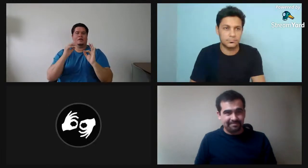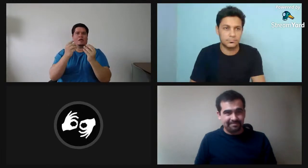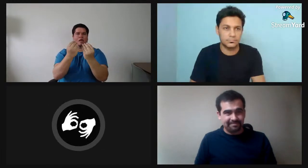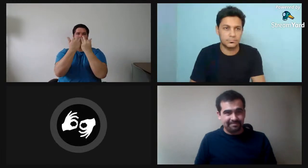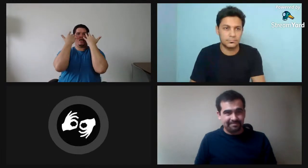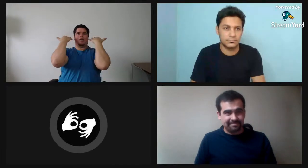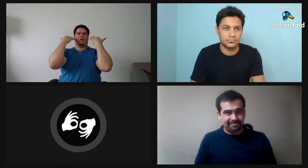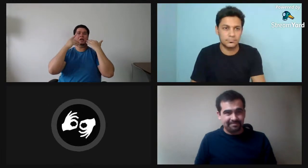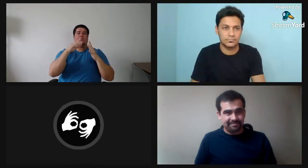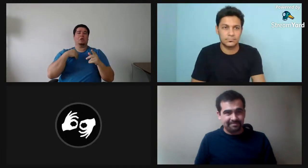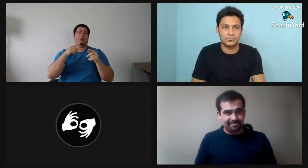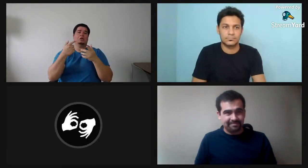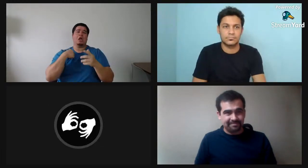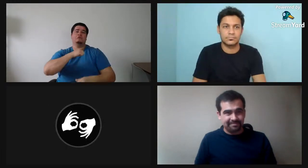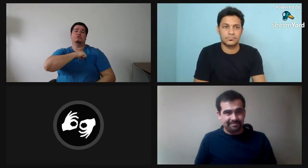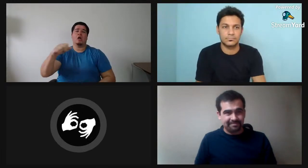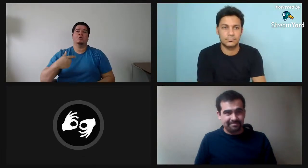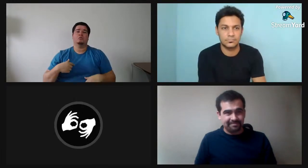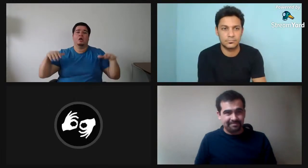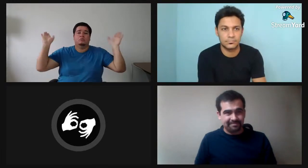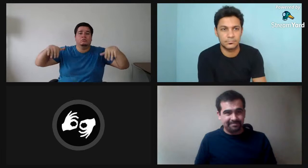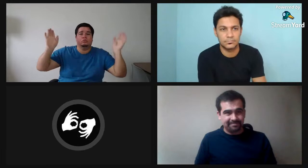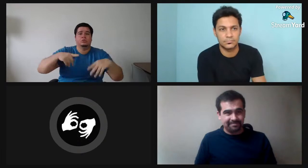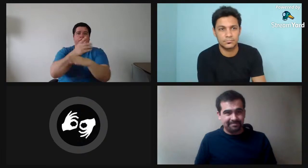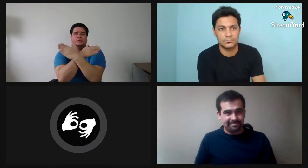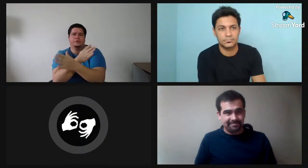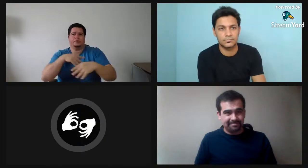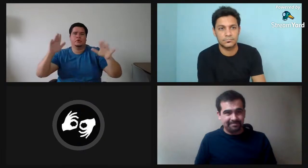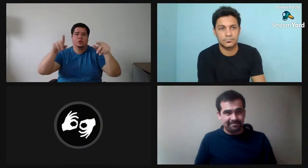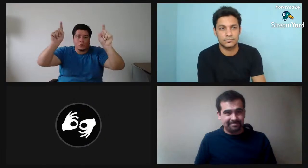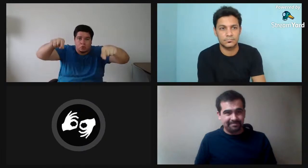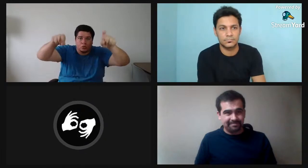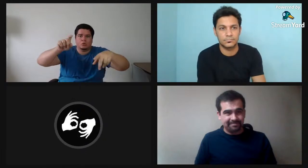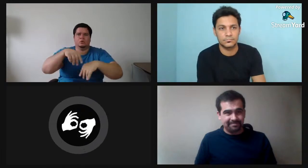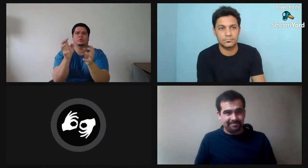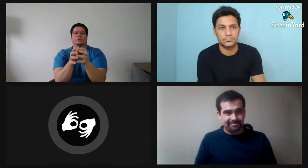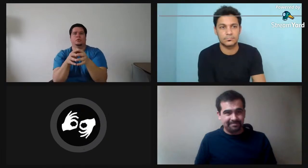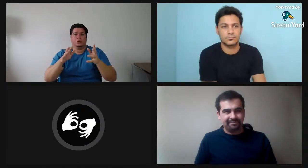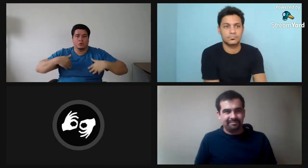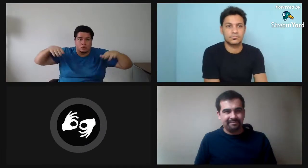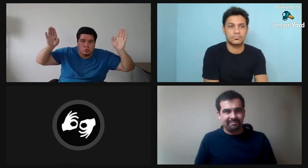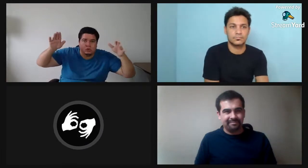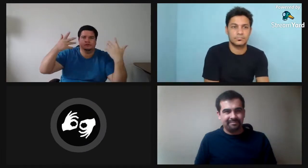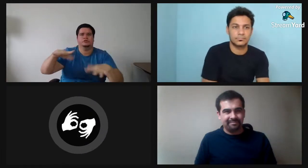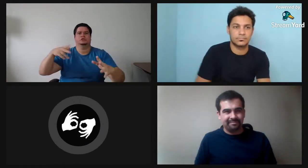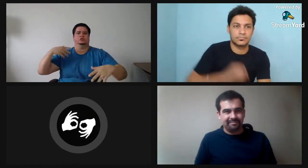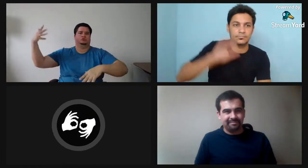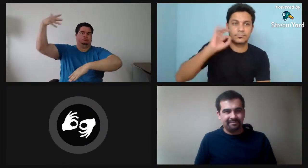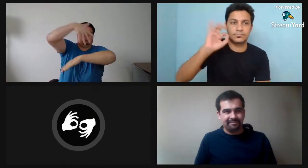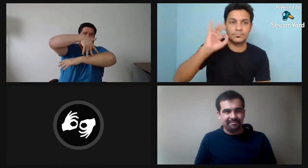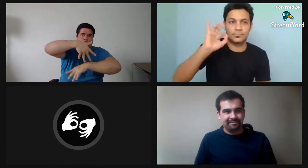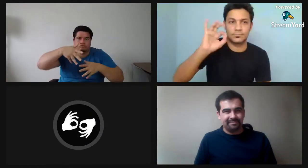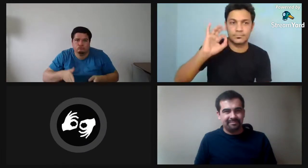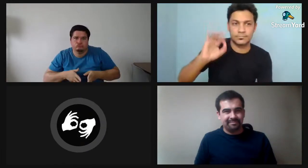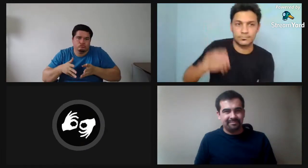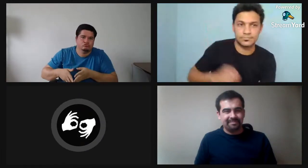Tenemos que, claro, hacer este flujo de movimiento. Destacarlo. No, por ejemplo, tener un movimiento homogéneo durante toda